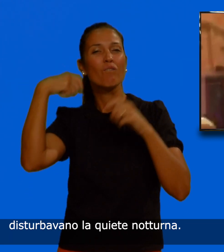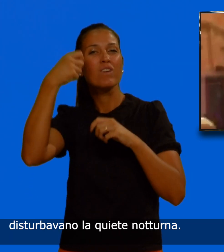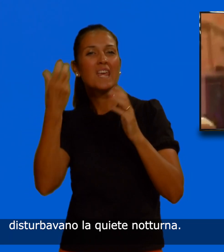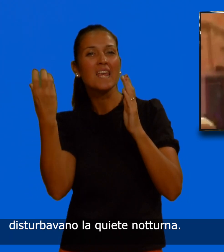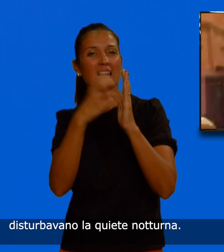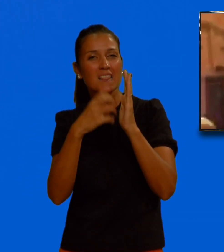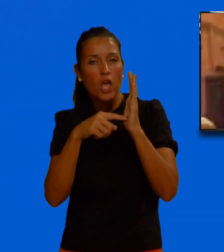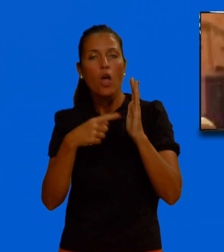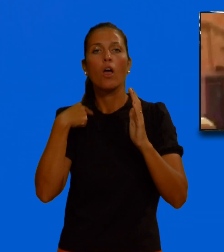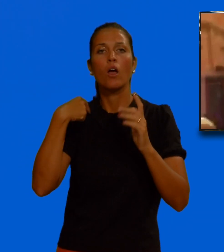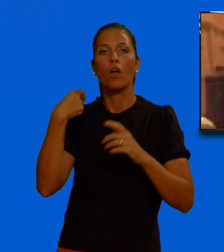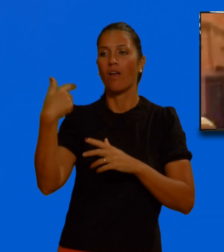disturbavano la quiete notturna.